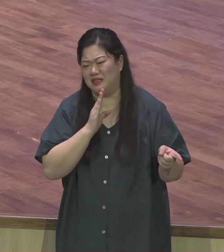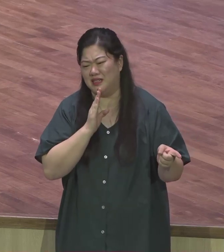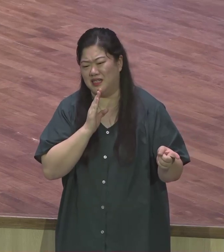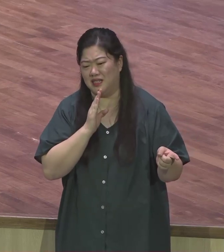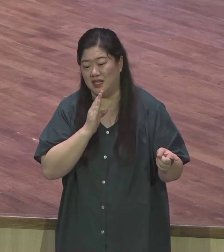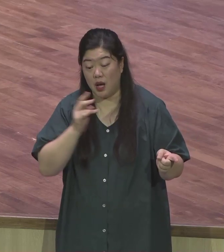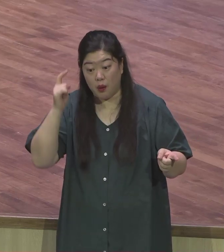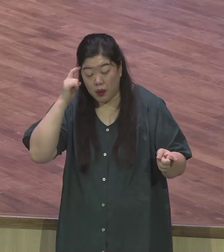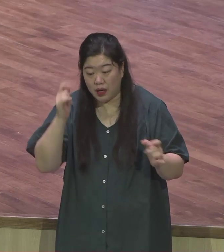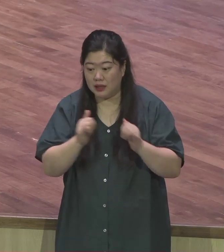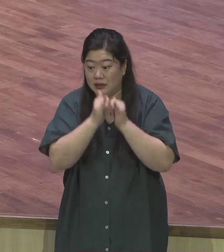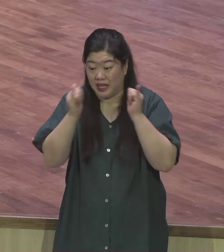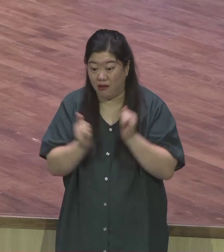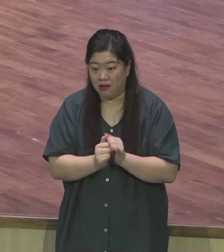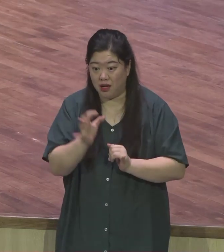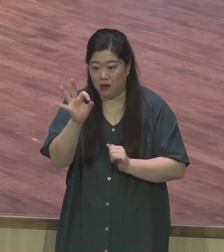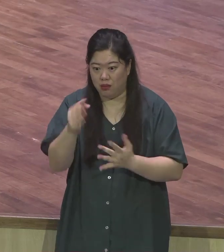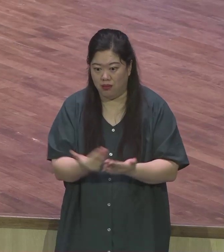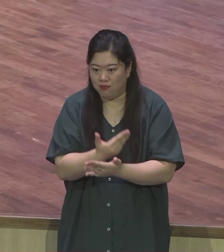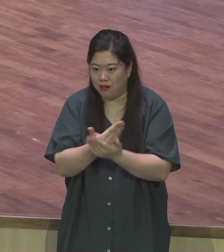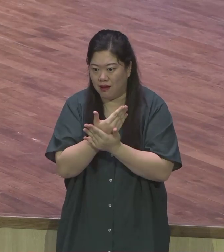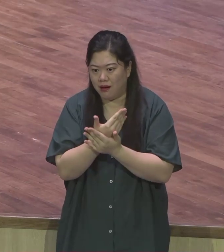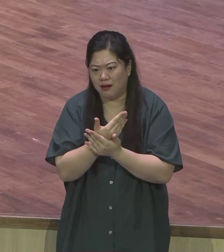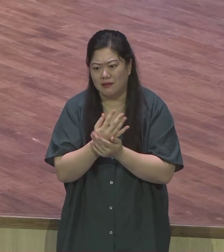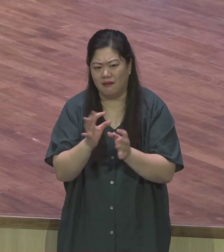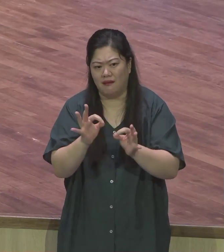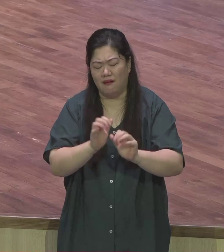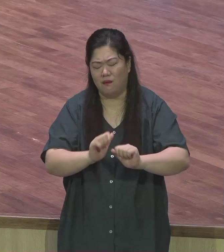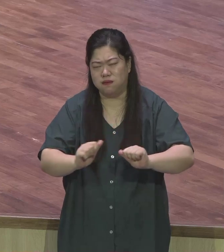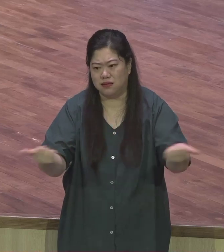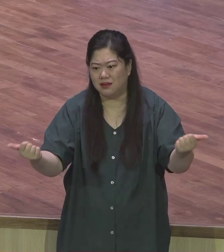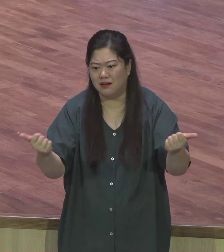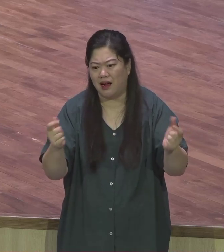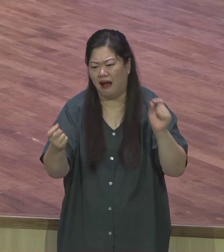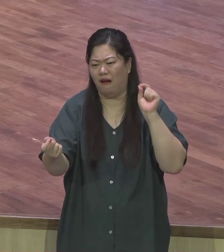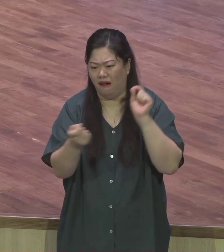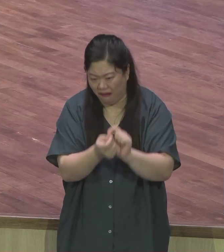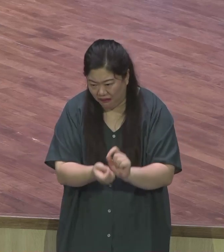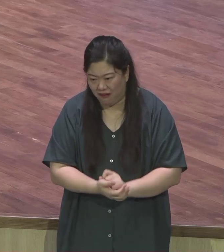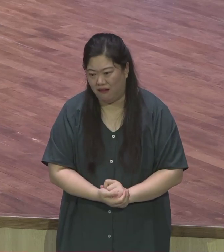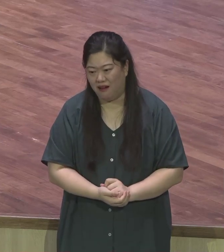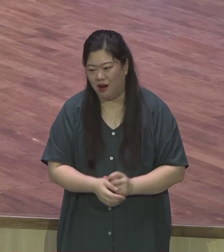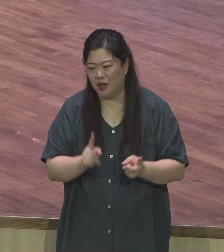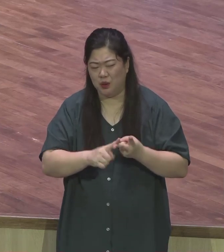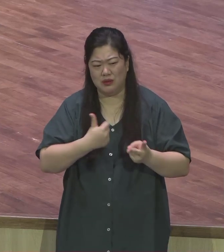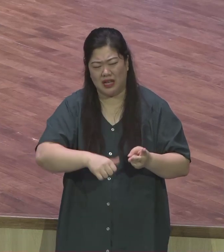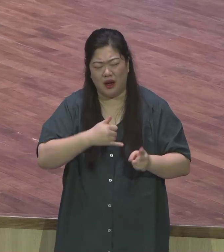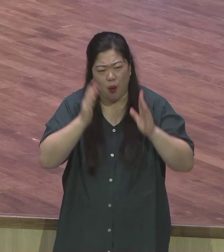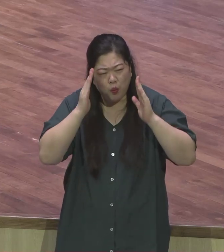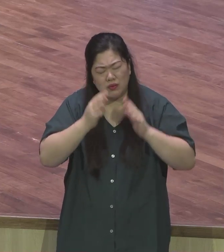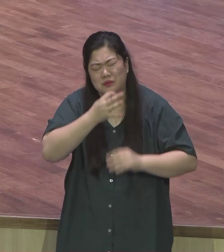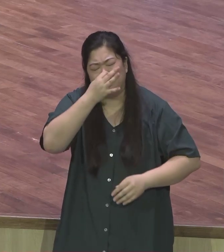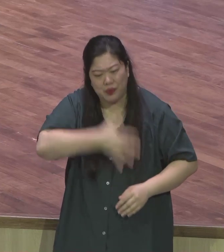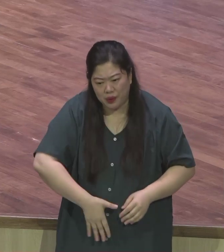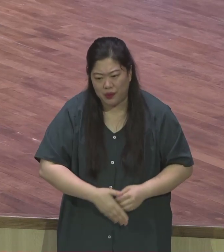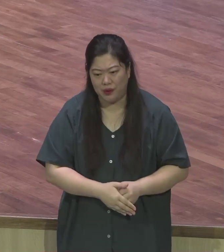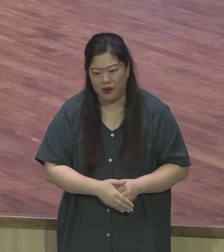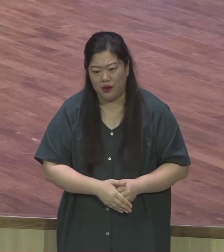불확실한 불충험명한 미래를 우리가 살아가고 있습니다 그런데 중요한 것은 우리는 세상의 계산법으로 사는 존재가 아니라는